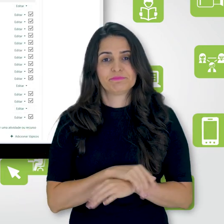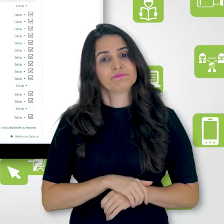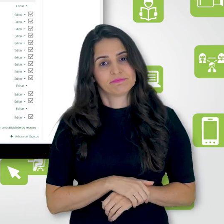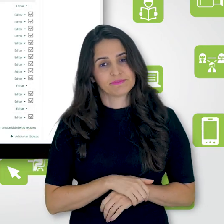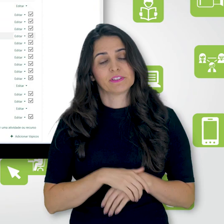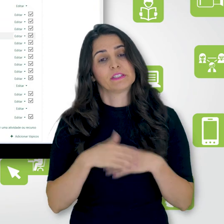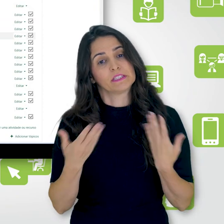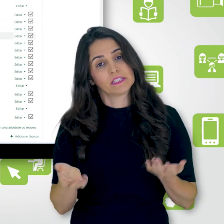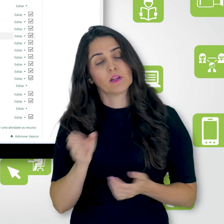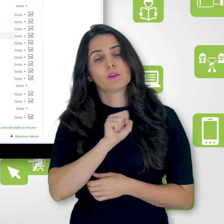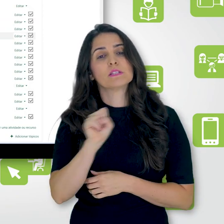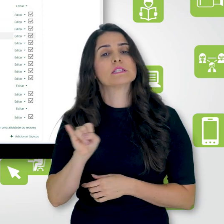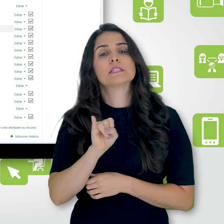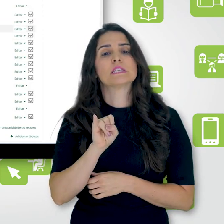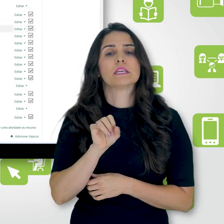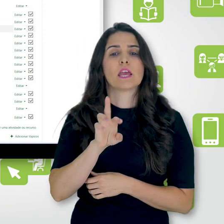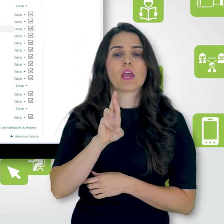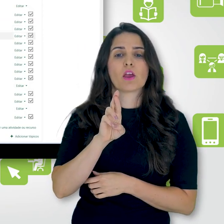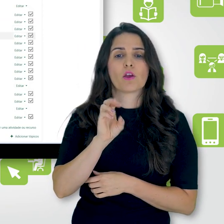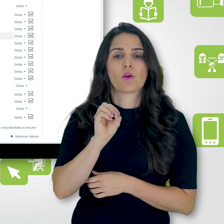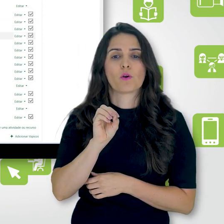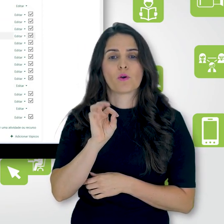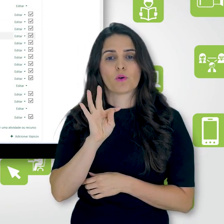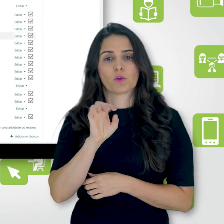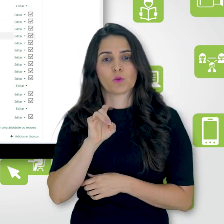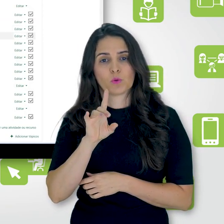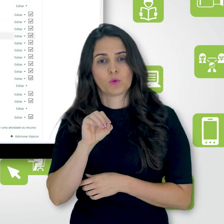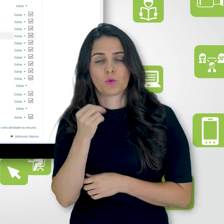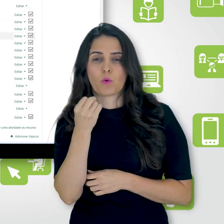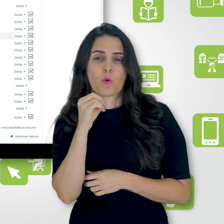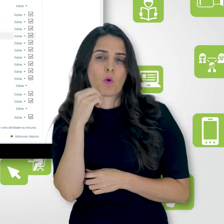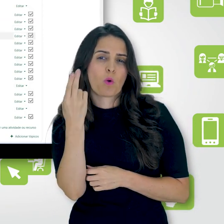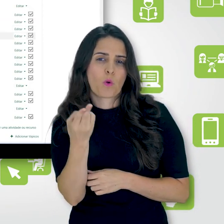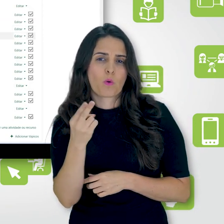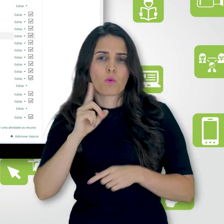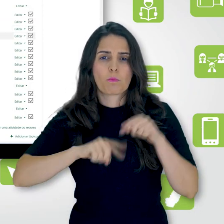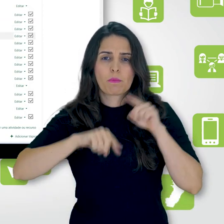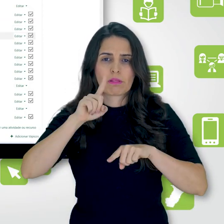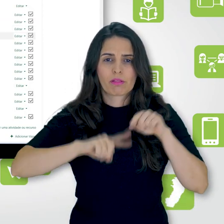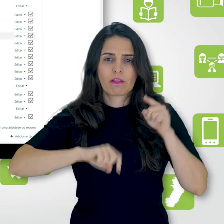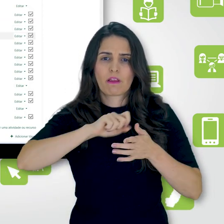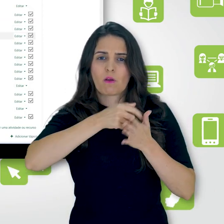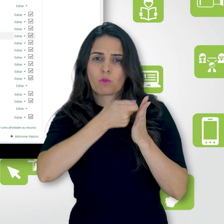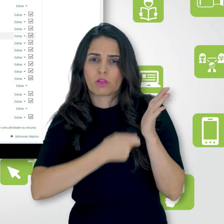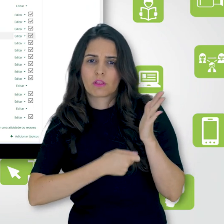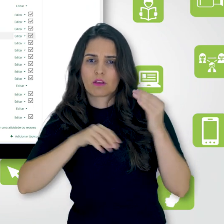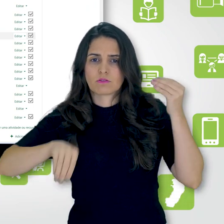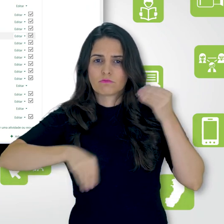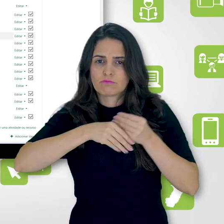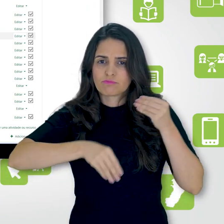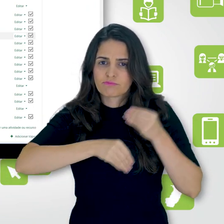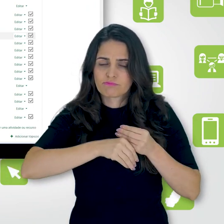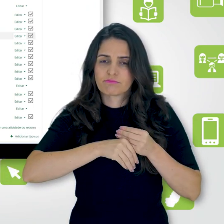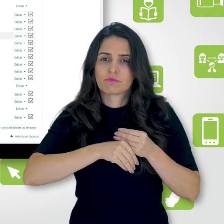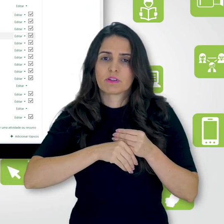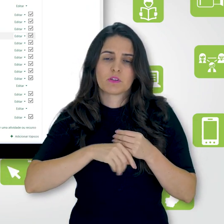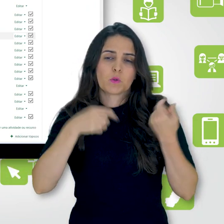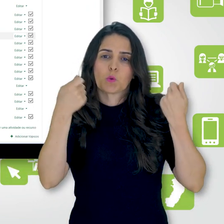se tratar de um rótulo, ou até mesmo de um material complementar, que eu não necessito